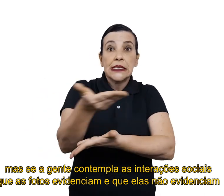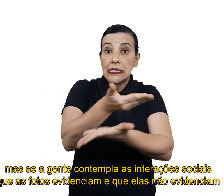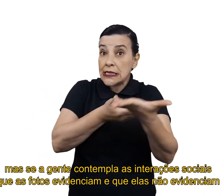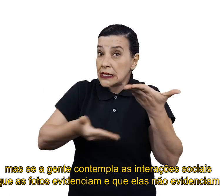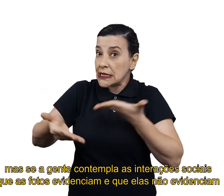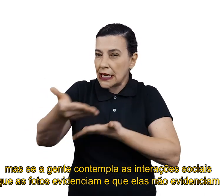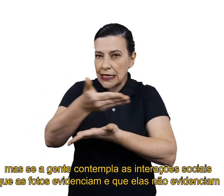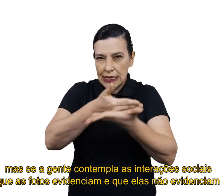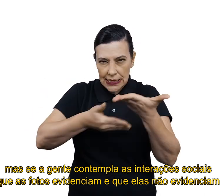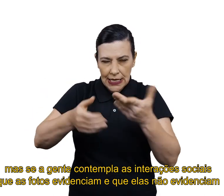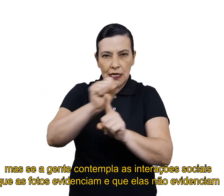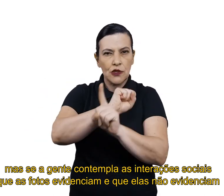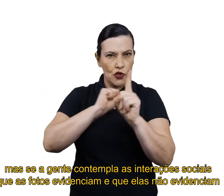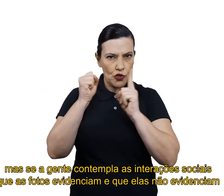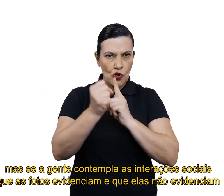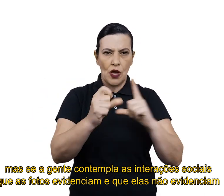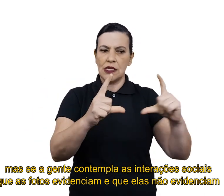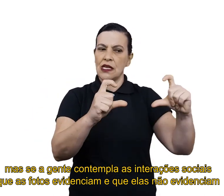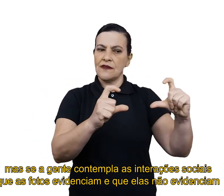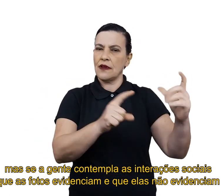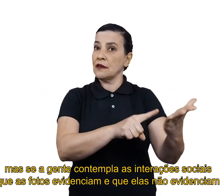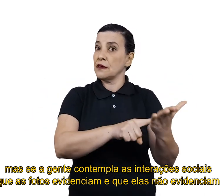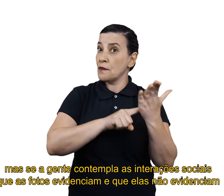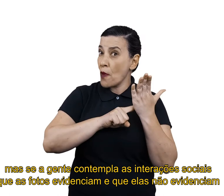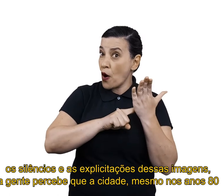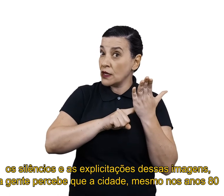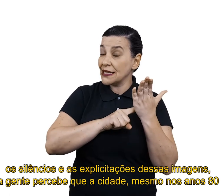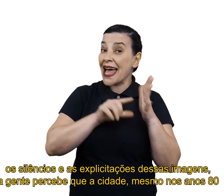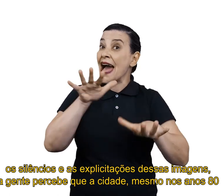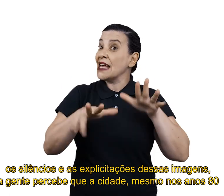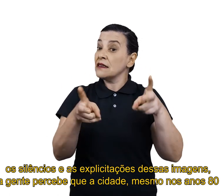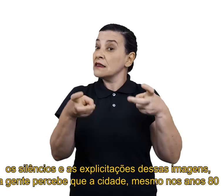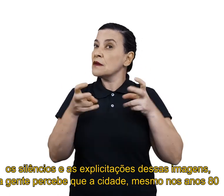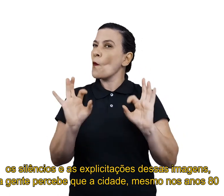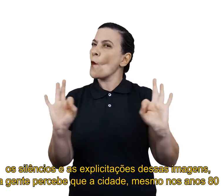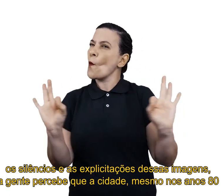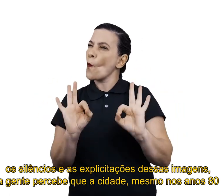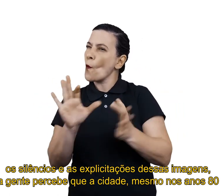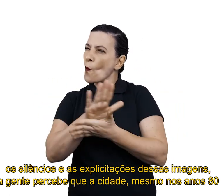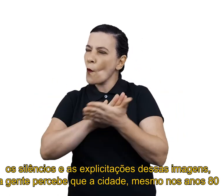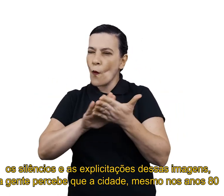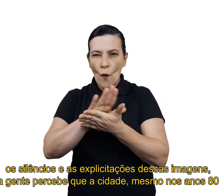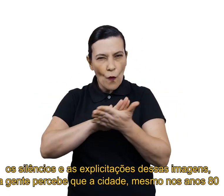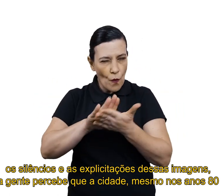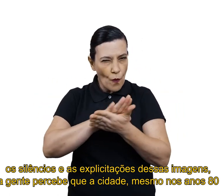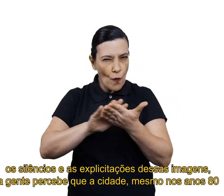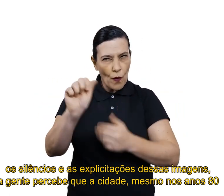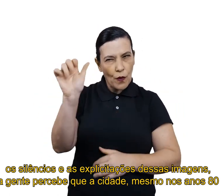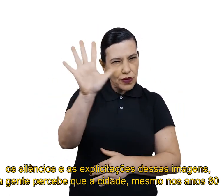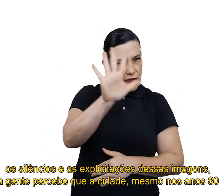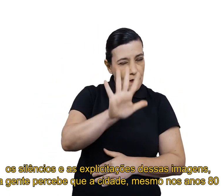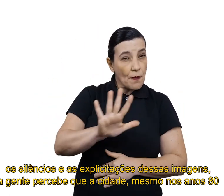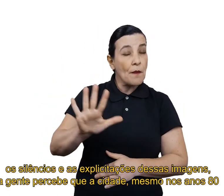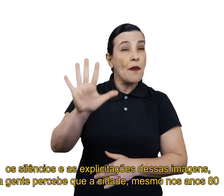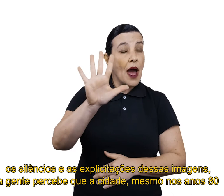sociais que as fotos evidenciam e que elas não evidenciam, os silêncios e as explicações dessas imagens,